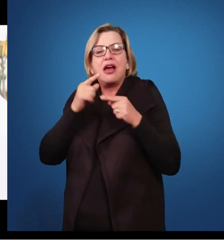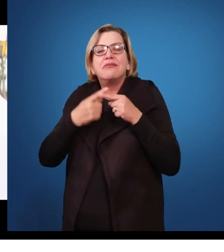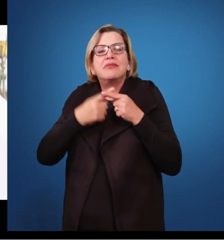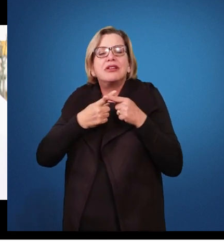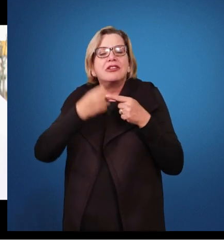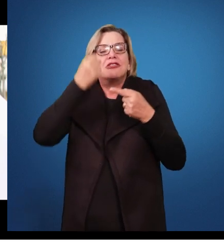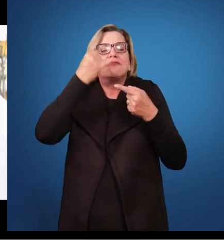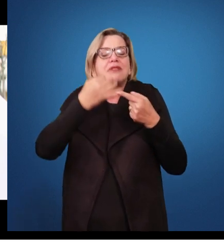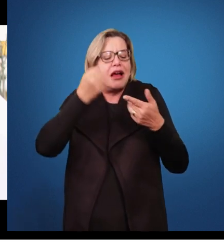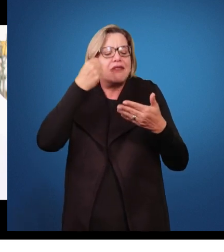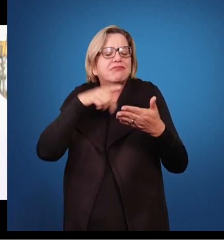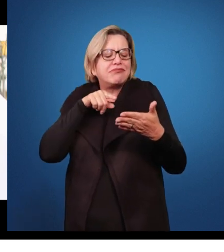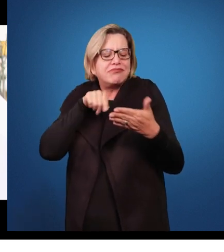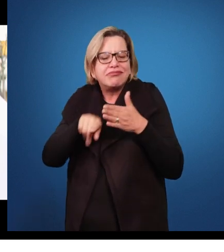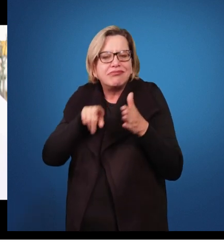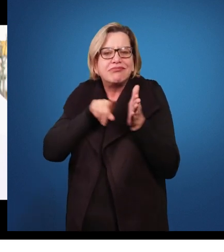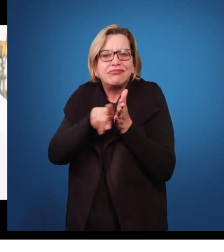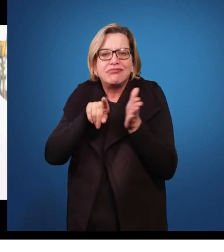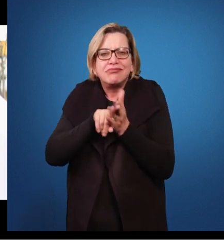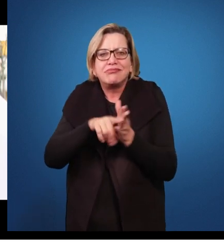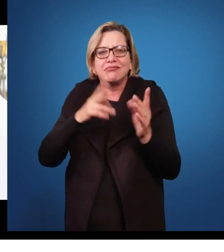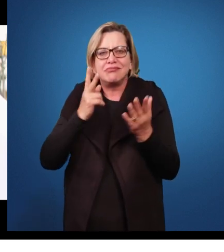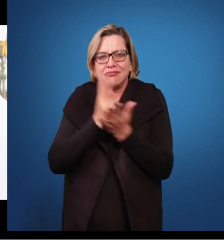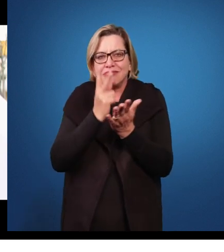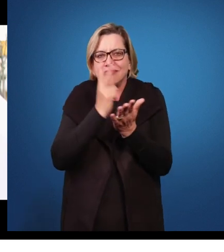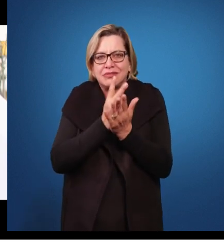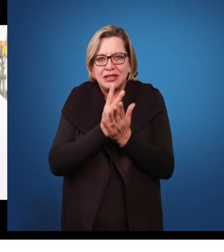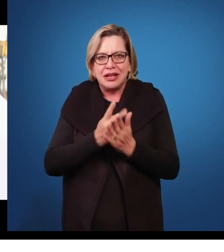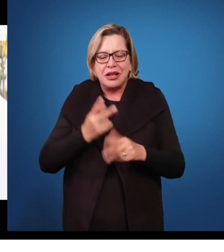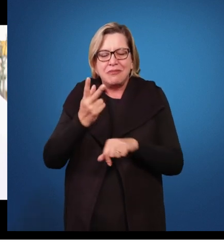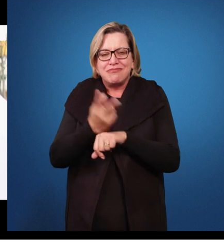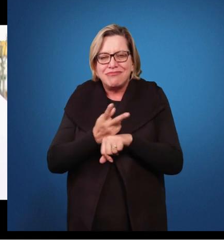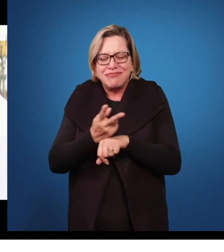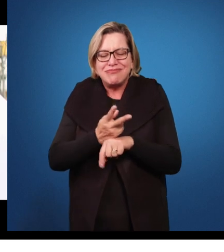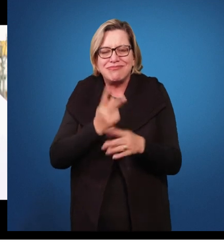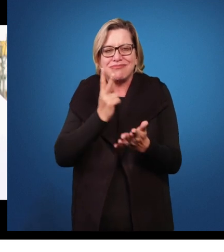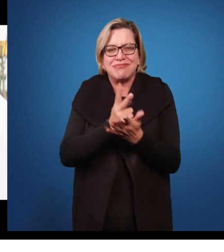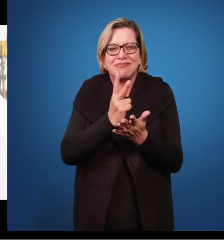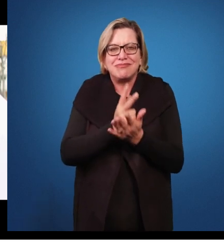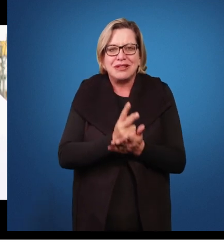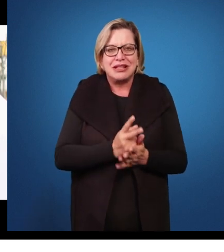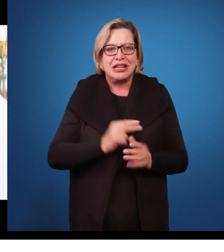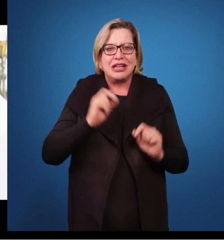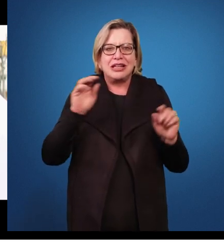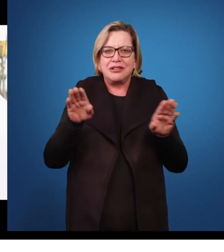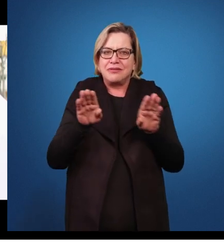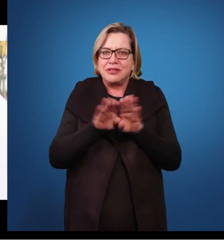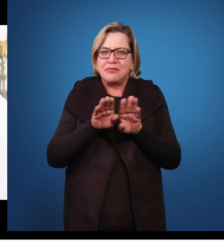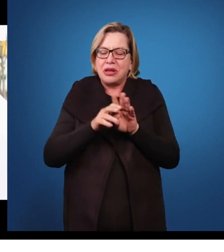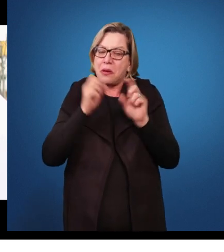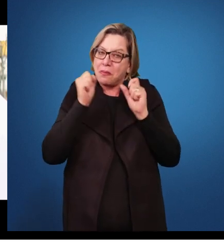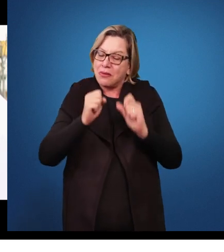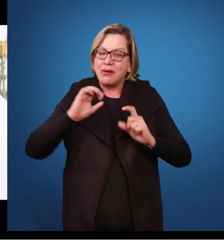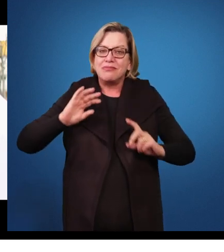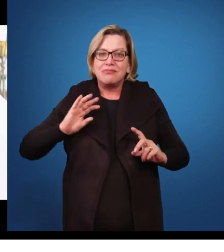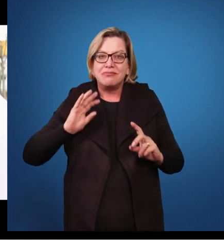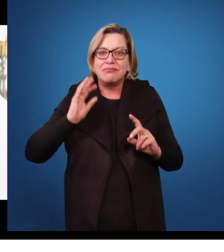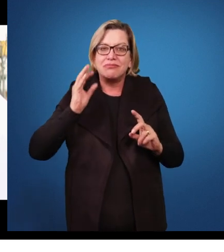o que é tal coisa, né? Então, eles têm essa busca excessiva. E pode ser motivado por qualquer elemento. De